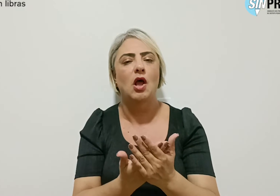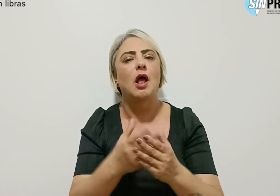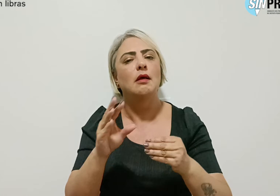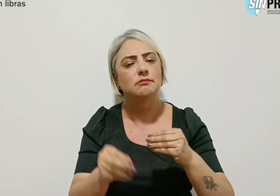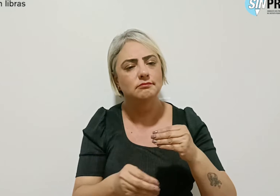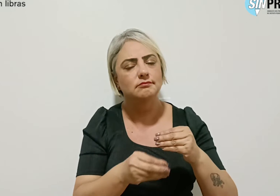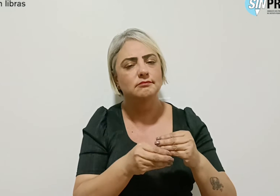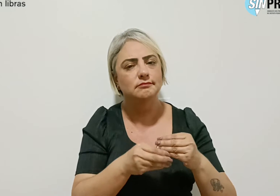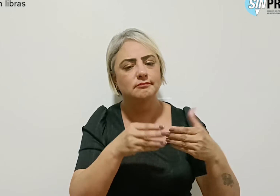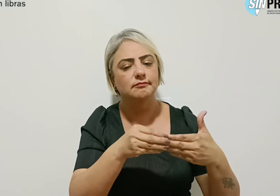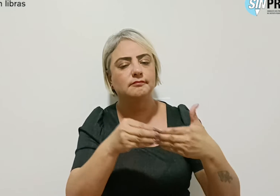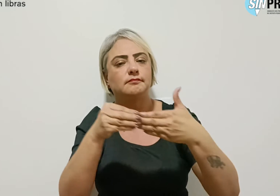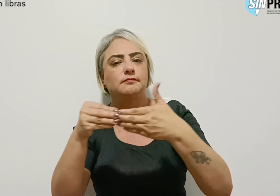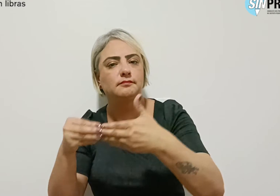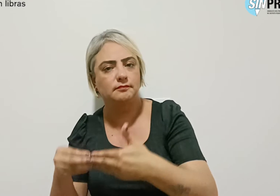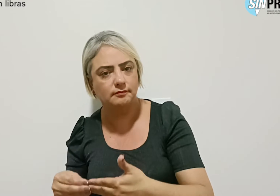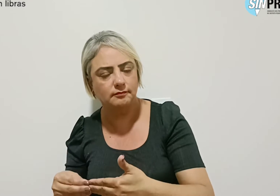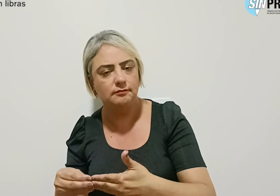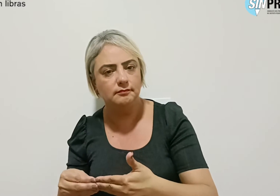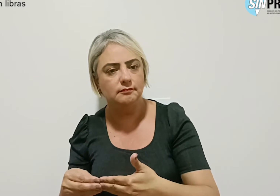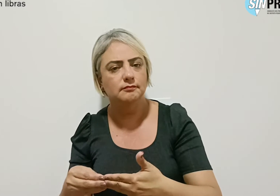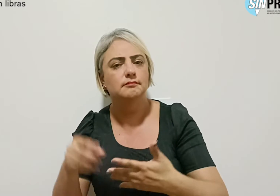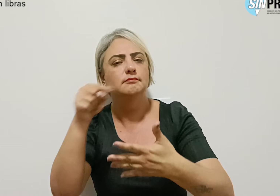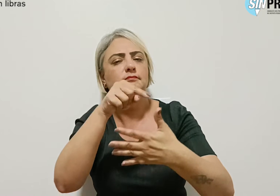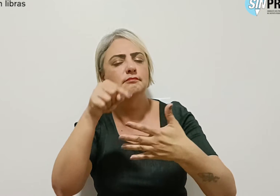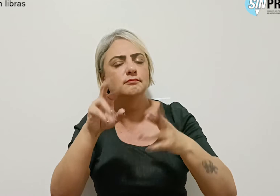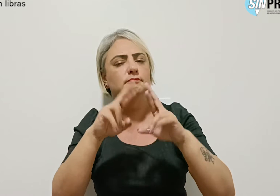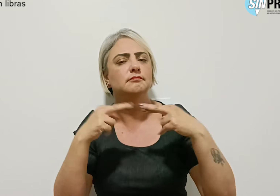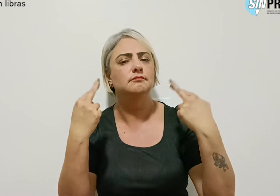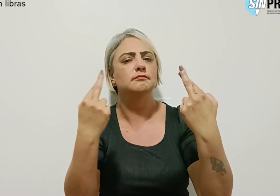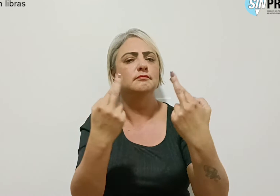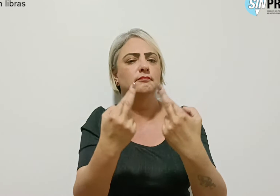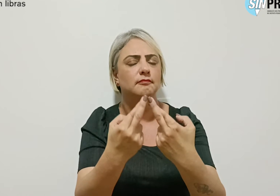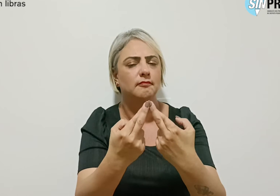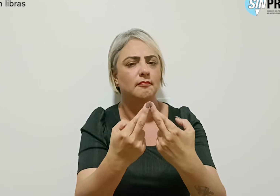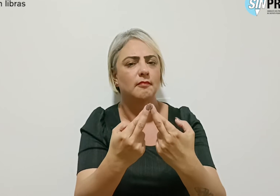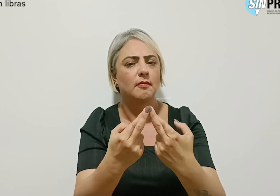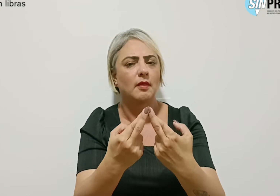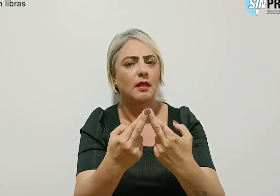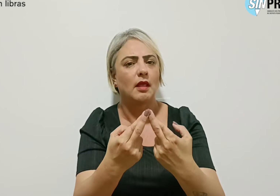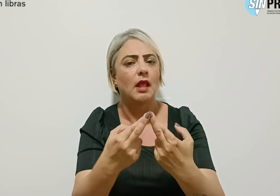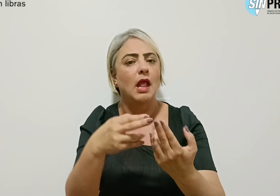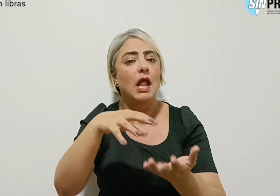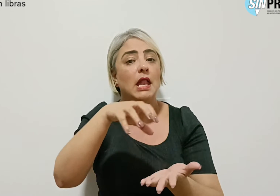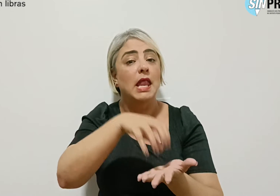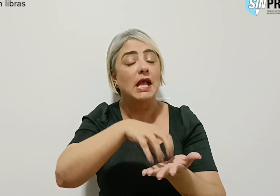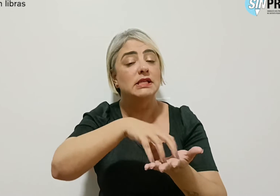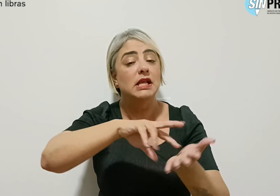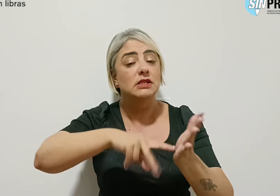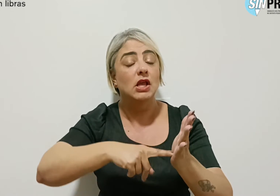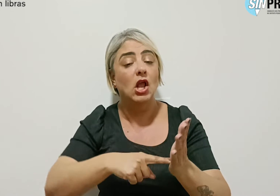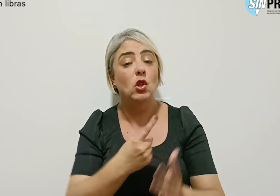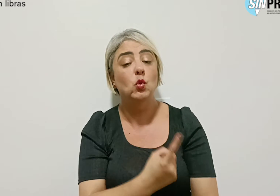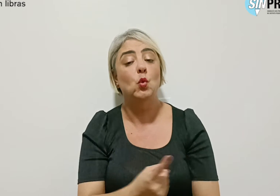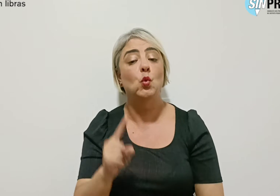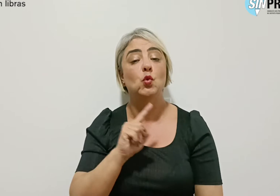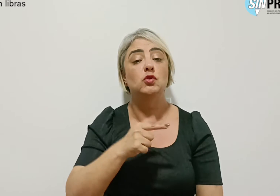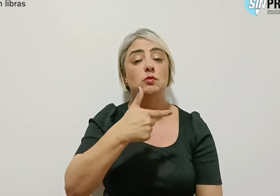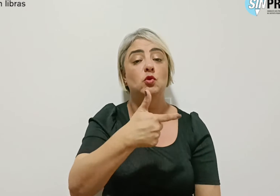dos encaminhamentos indicados em reunião na sede do sindicato no último dia 2 de maio,